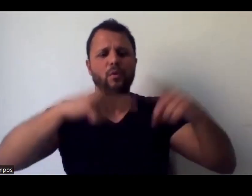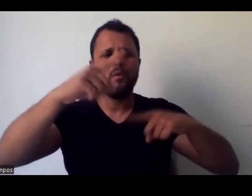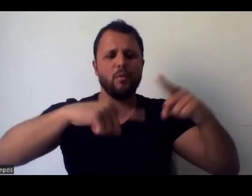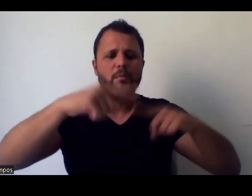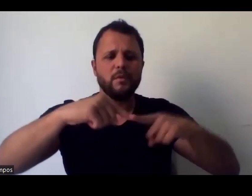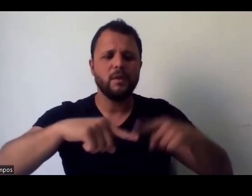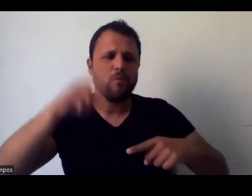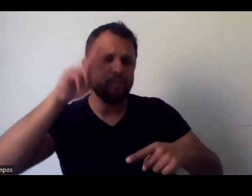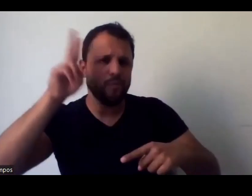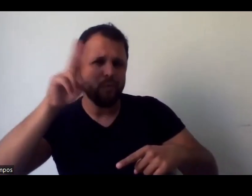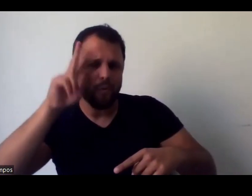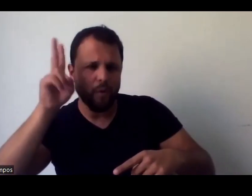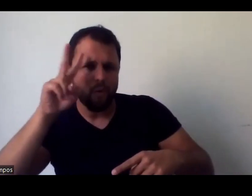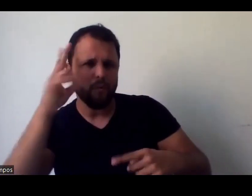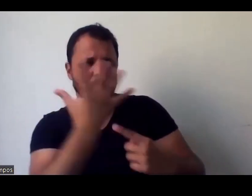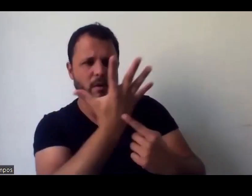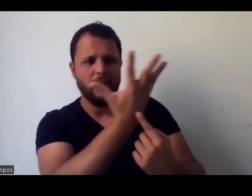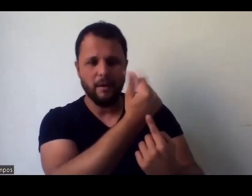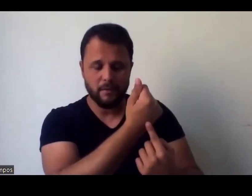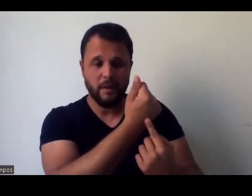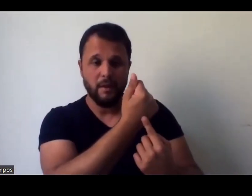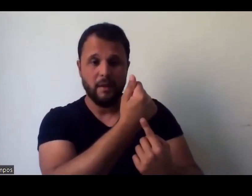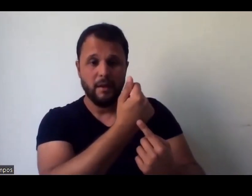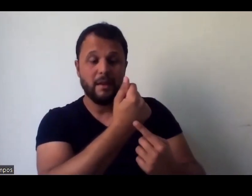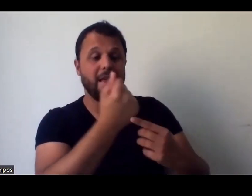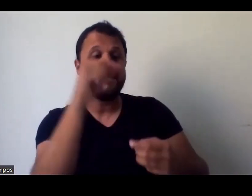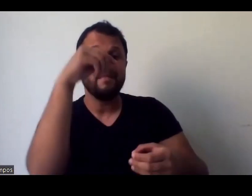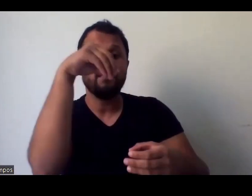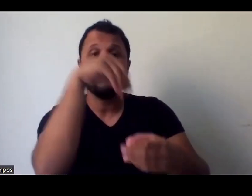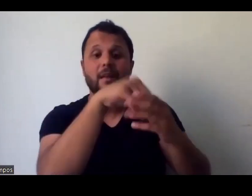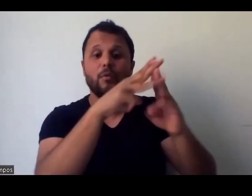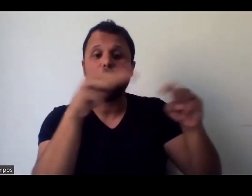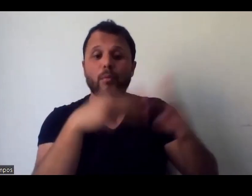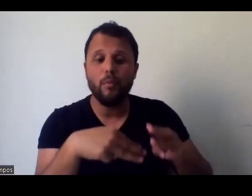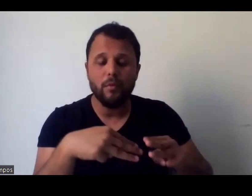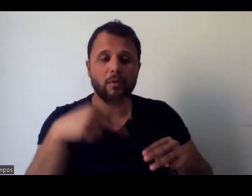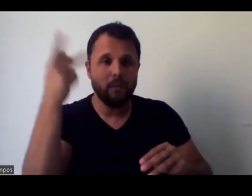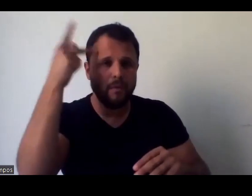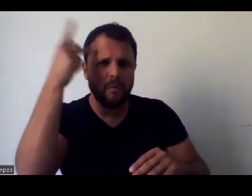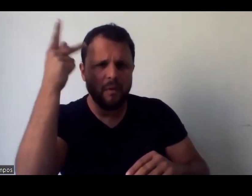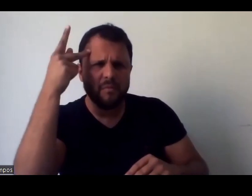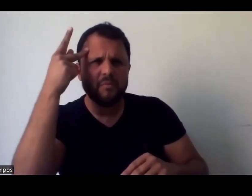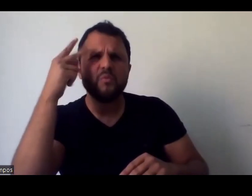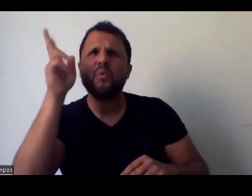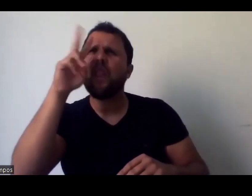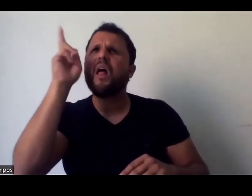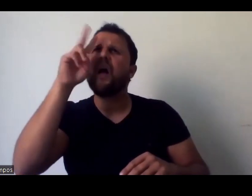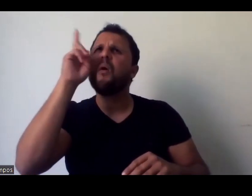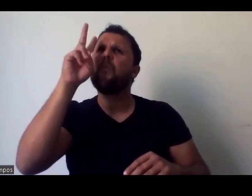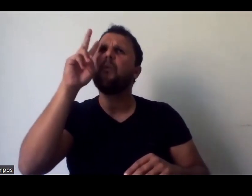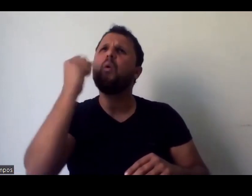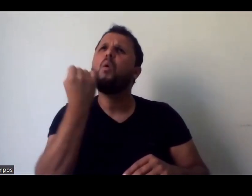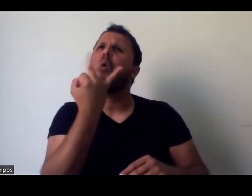base no acervo do Museu de Ipiranga, né, e aí todos os participantes, eu nem me lembro quantos eram, era bastante gente,